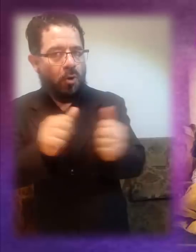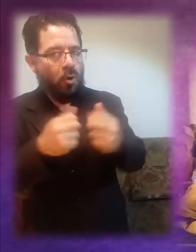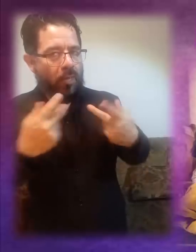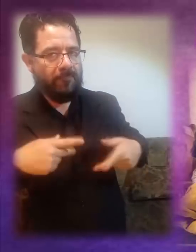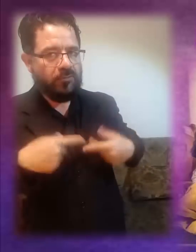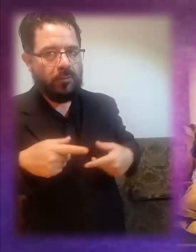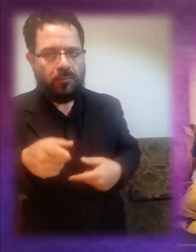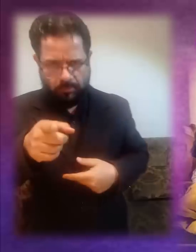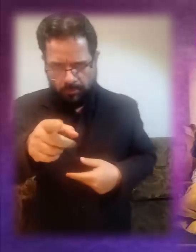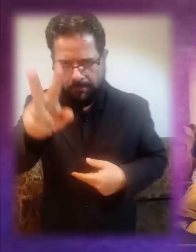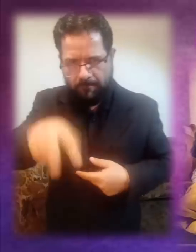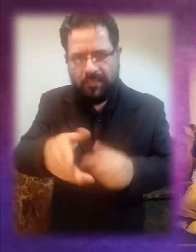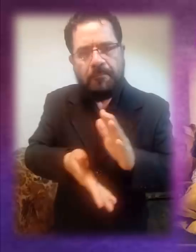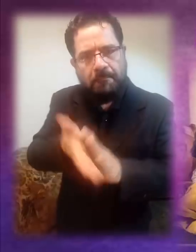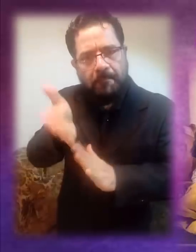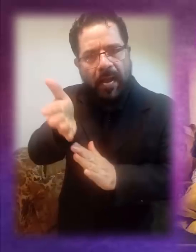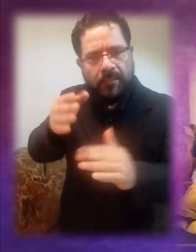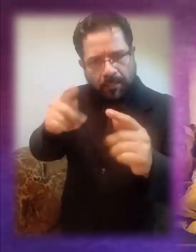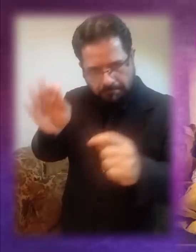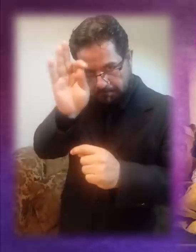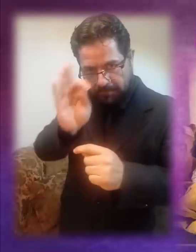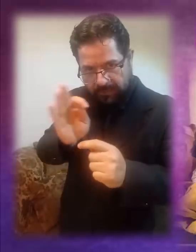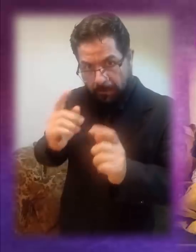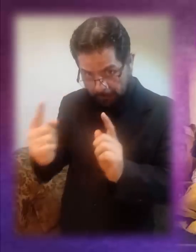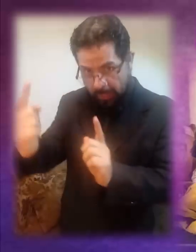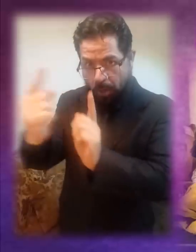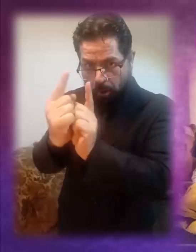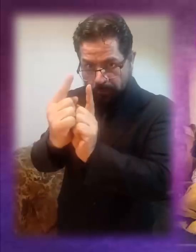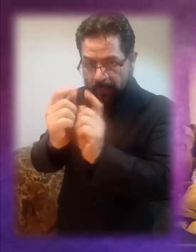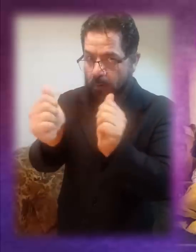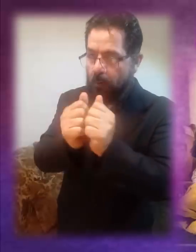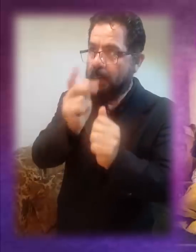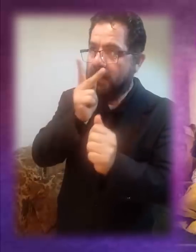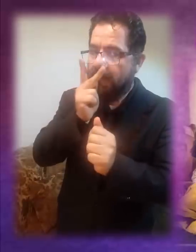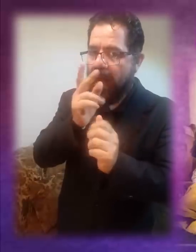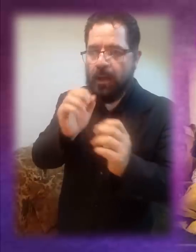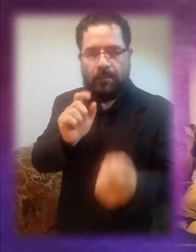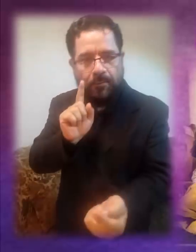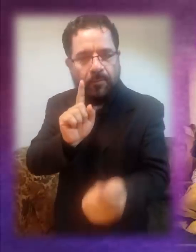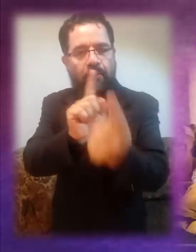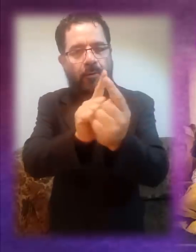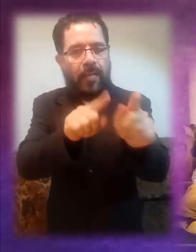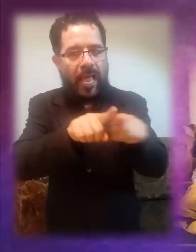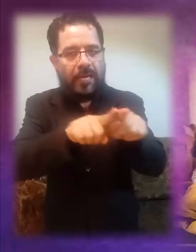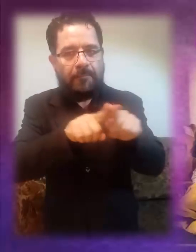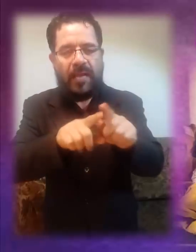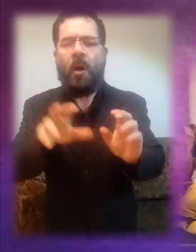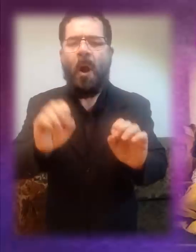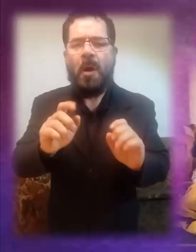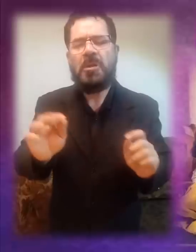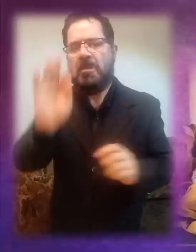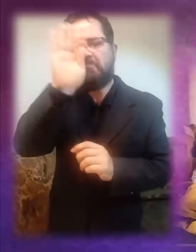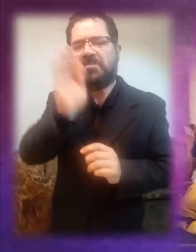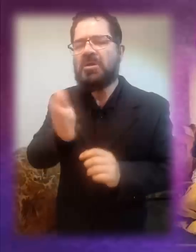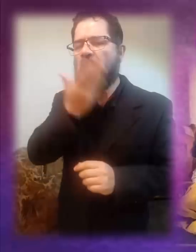demás? ¿Asistimos a las celebraciones para encontrarnos con el Padre y los hermanos? ¿O solo